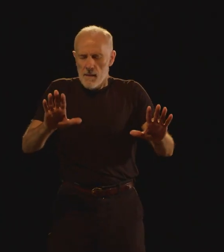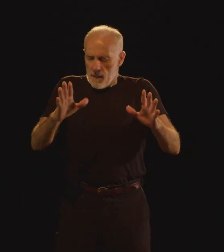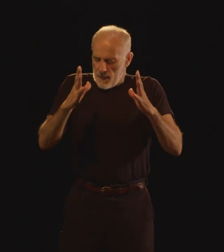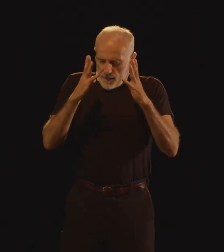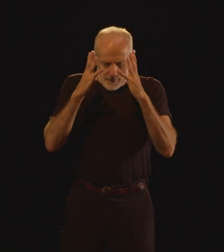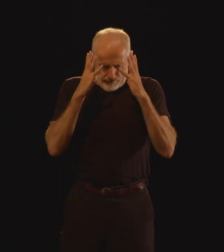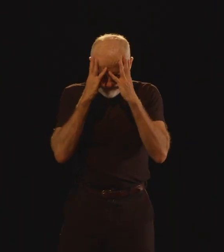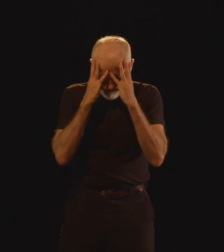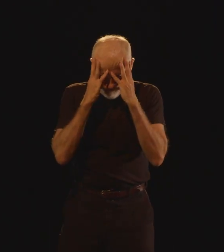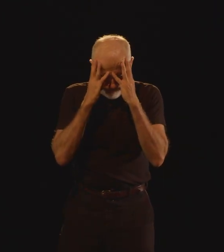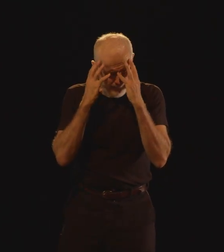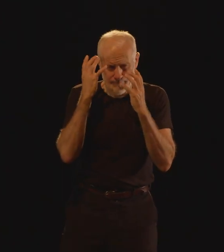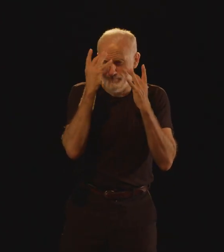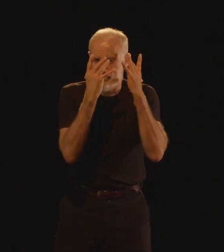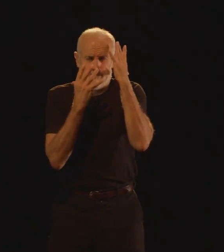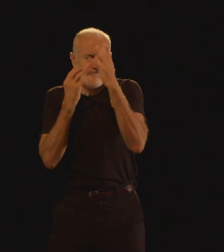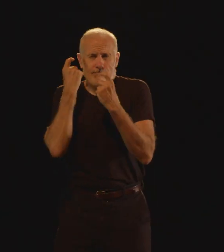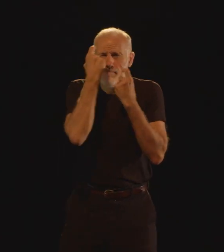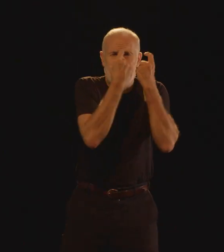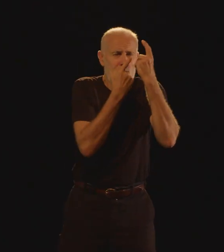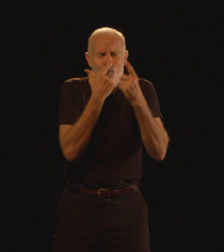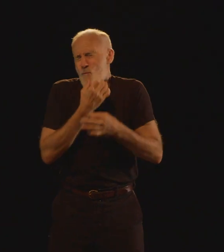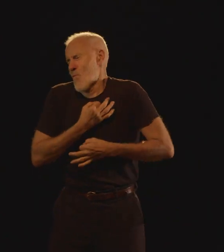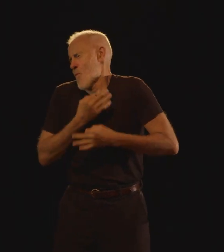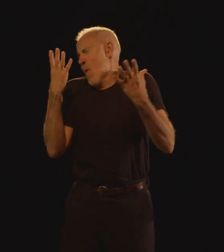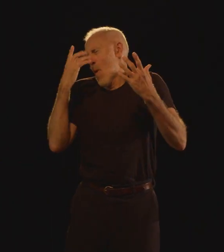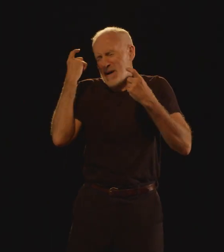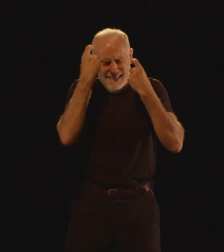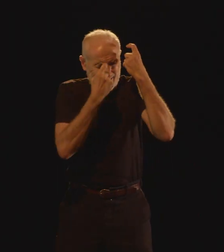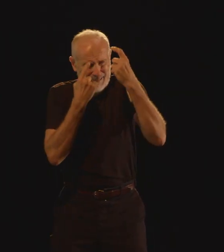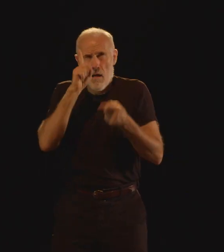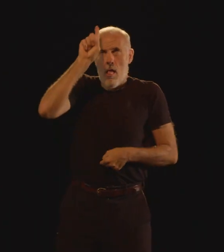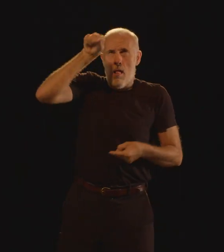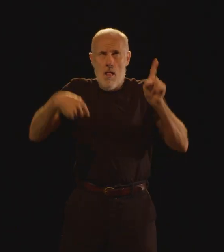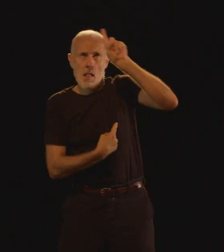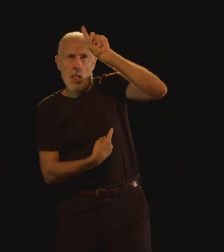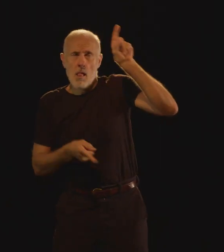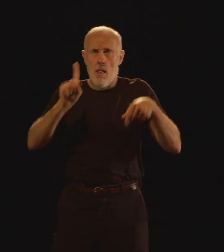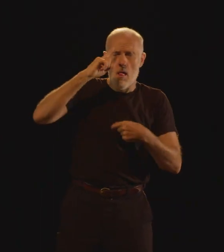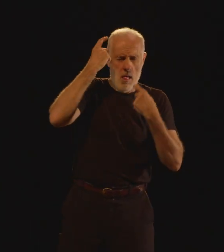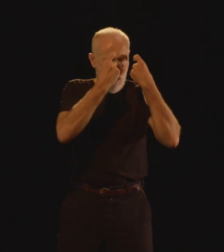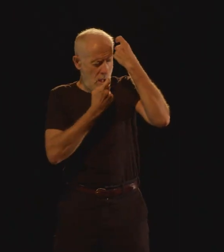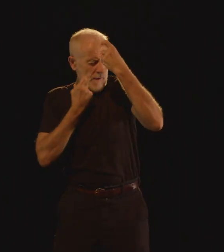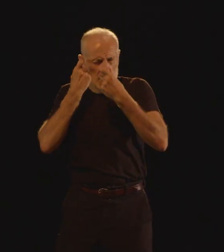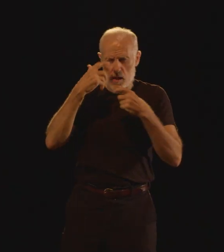'est trop pour ma pauvre tête De penser à tout cela